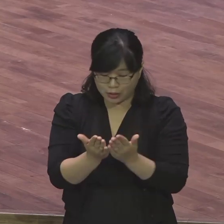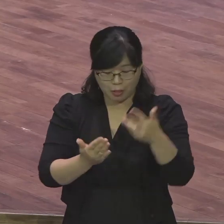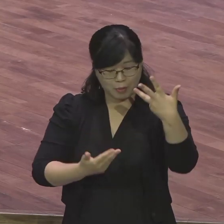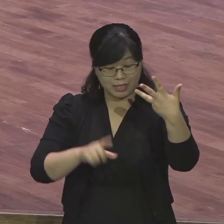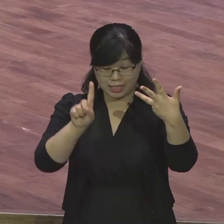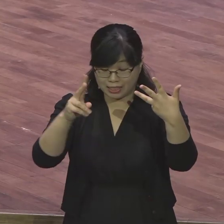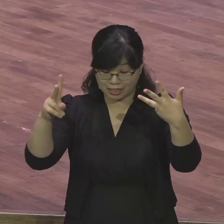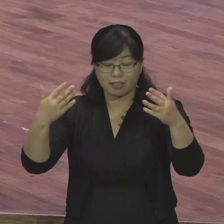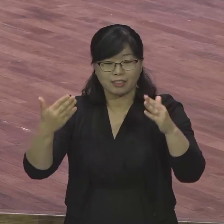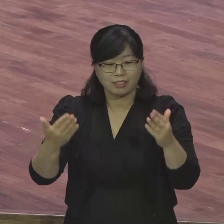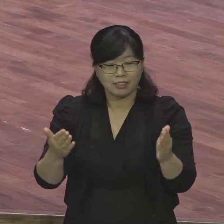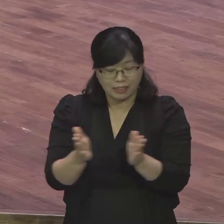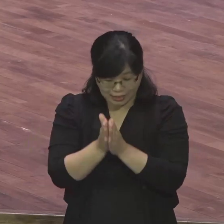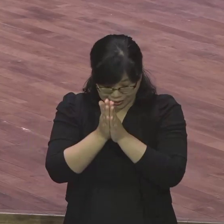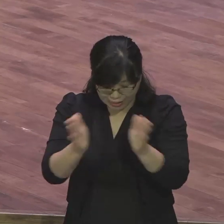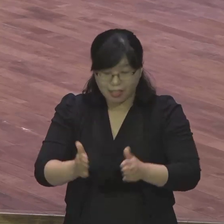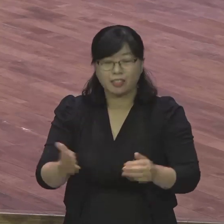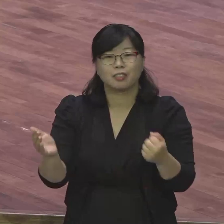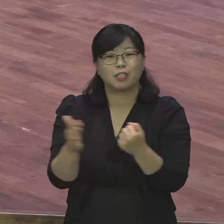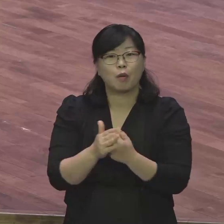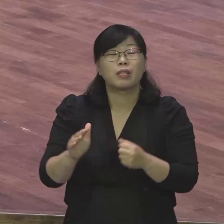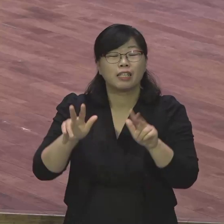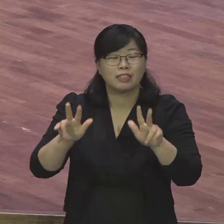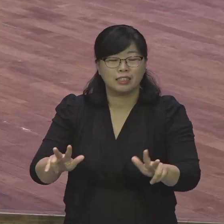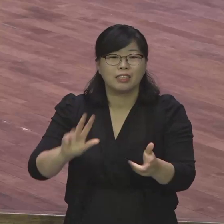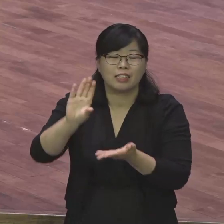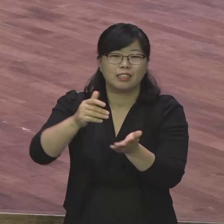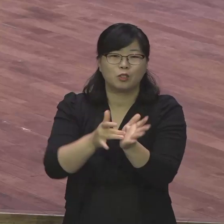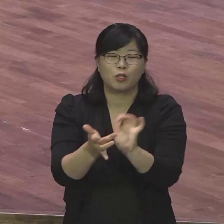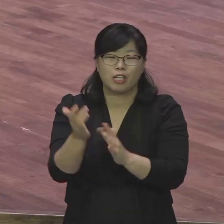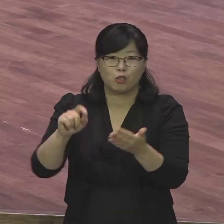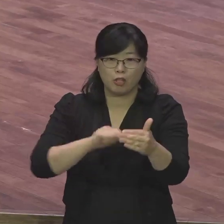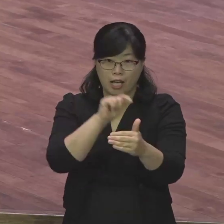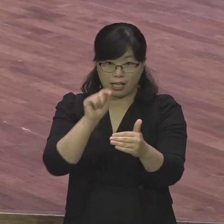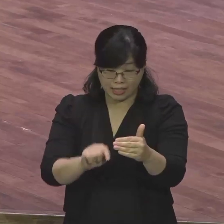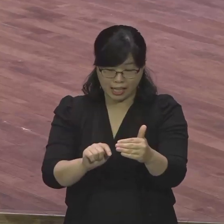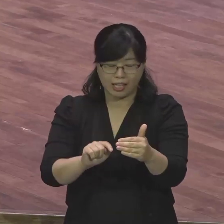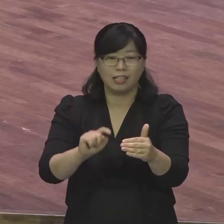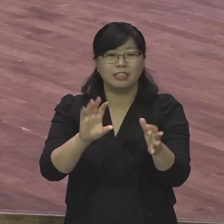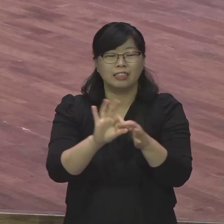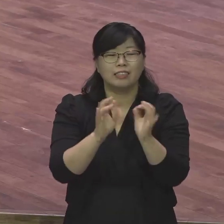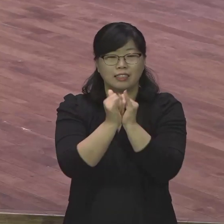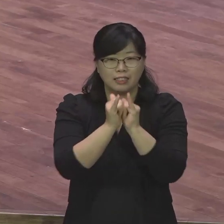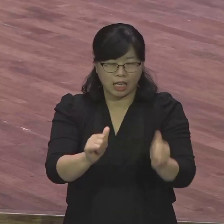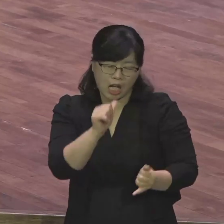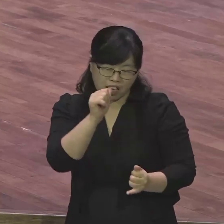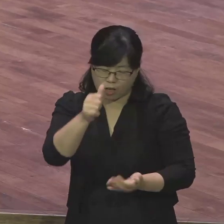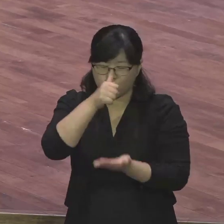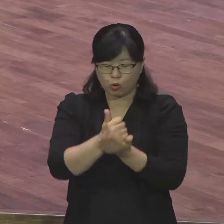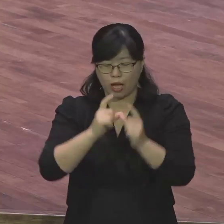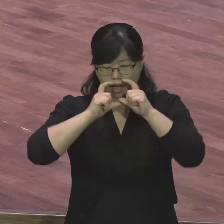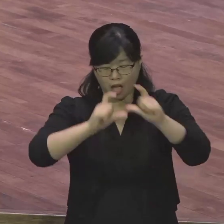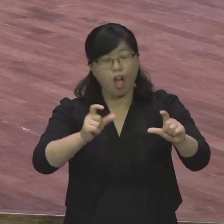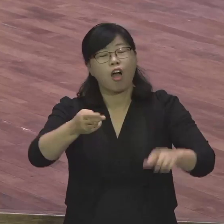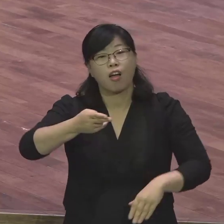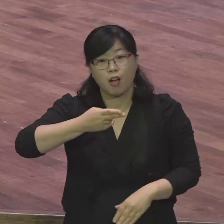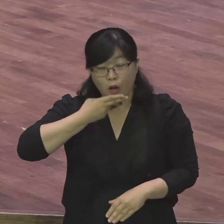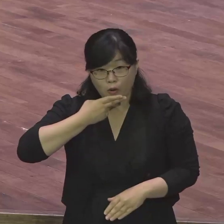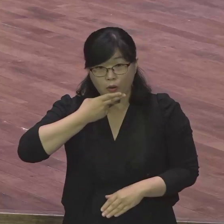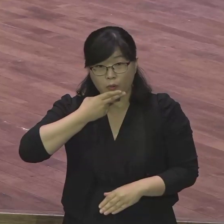시작. 그럼으로 이제 그리스도 예수 안에 있는 자에게는 결코 정자함이 없나니 이는